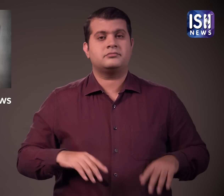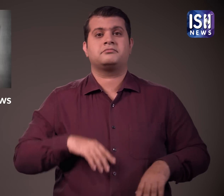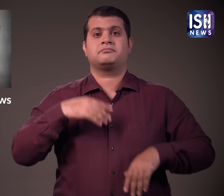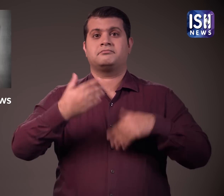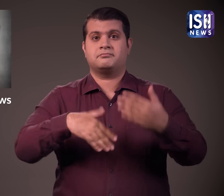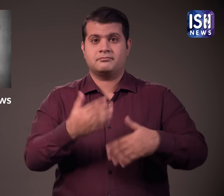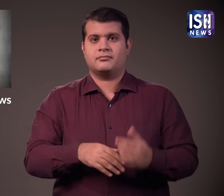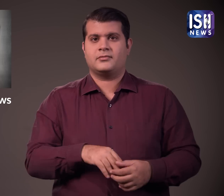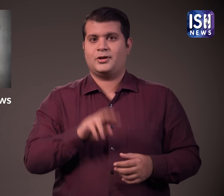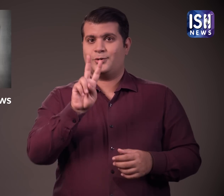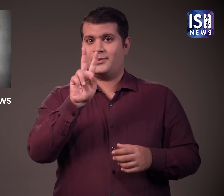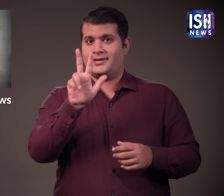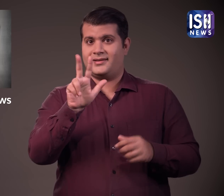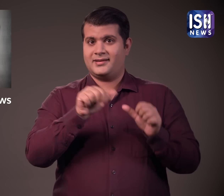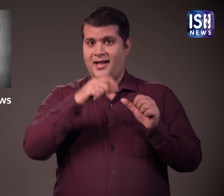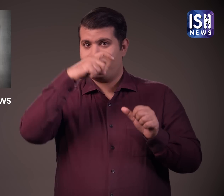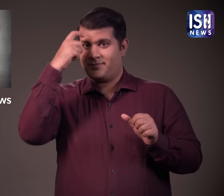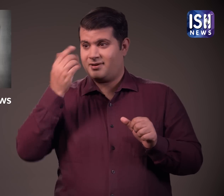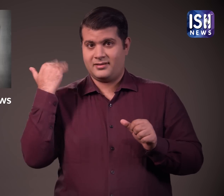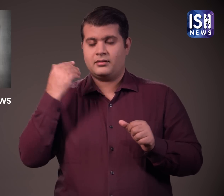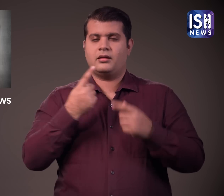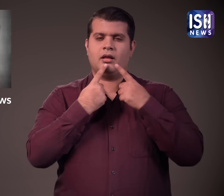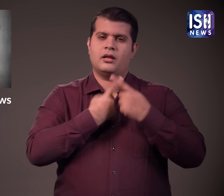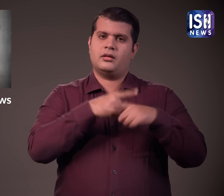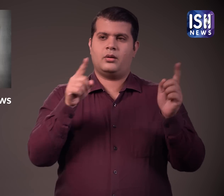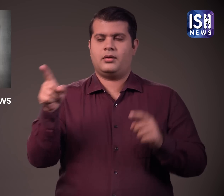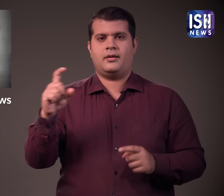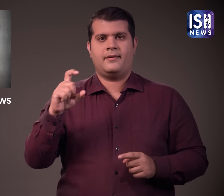28 अप्रेल 2023 को सिति की पुष्टी की गई